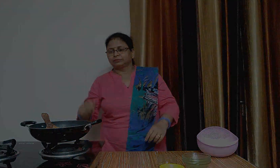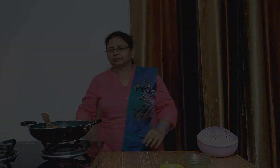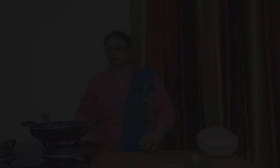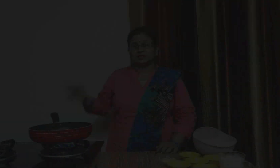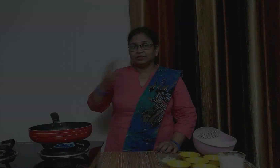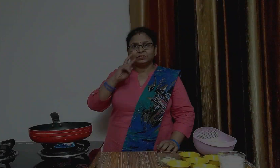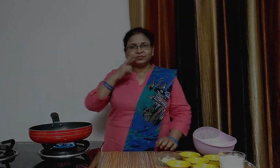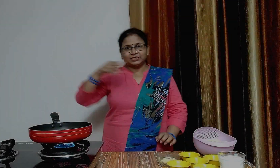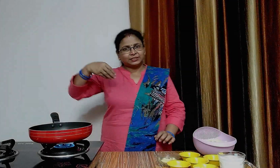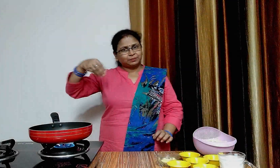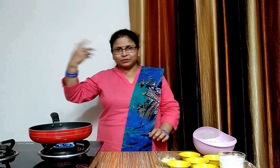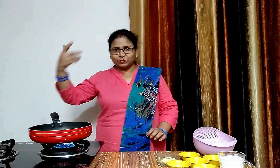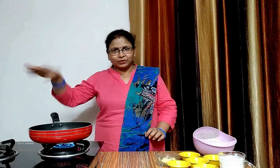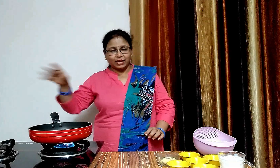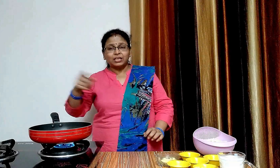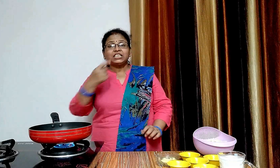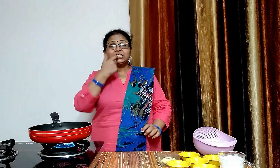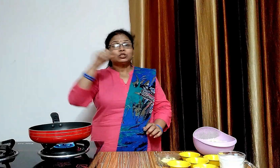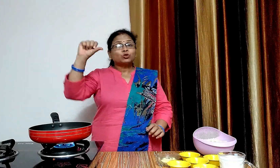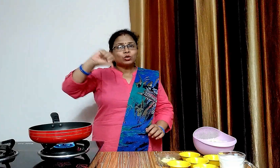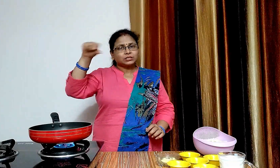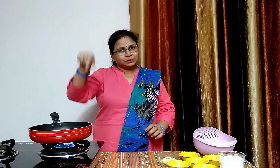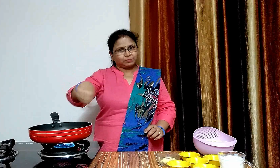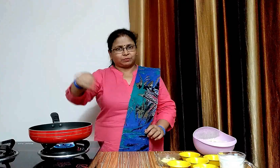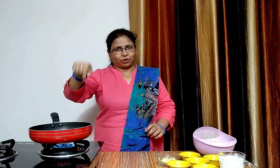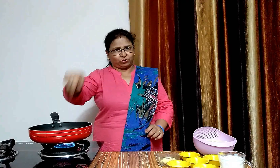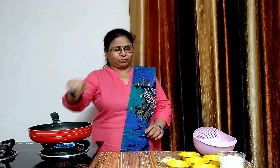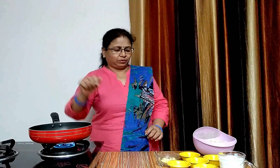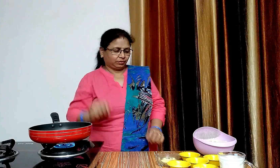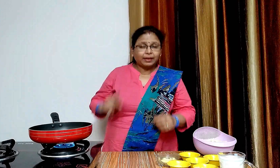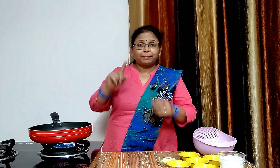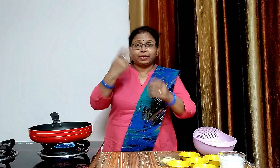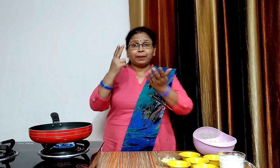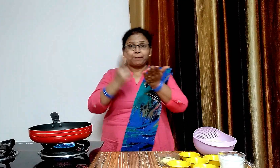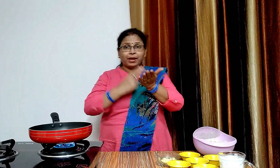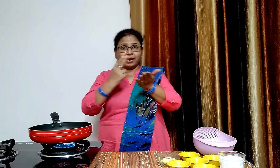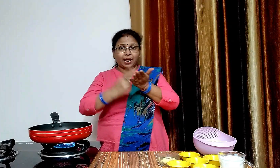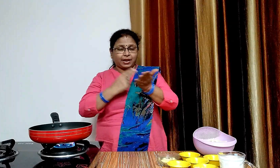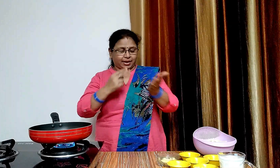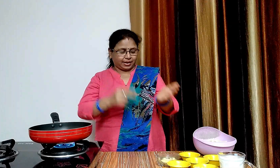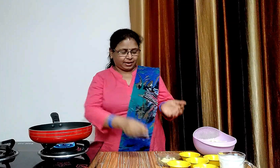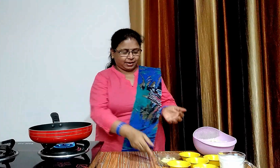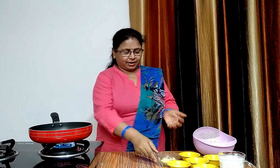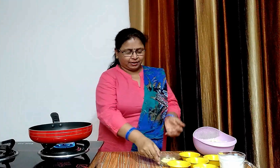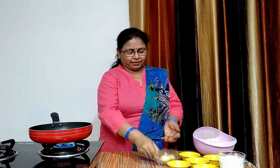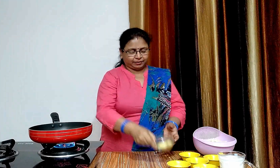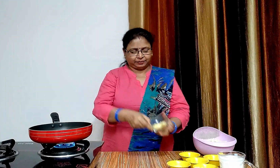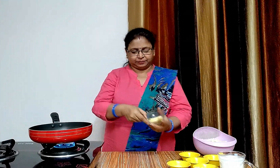सब्जी फ्राय हो चुकी है अब हम वाइट सोस बनाएंगे इसके लिए पैन में दो चमज मखन डालेंगे